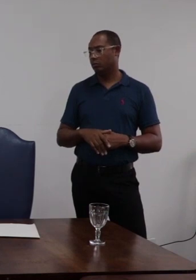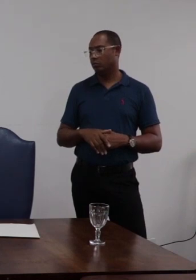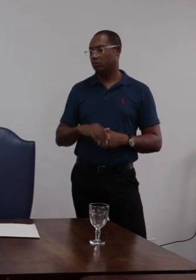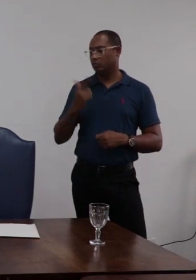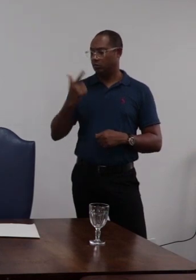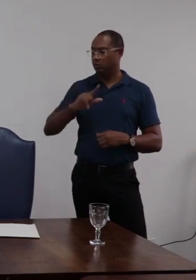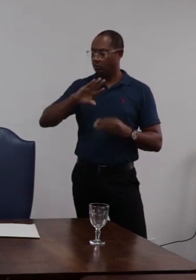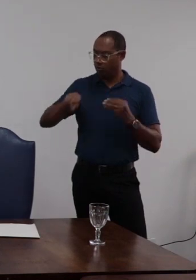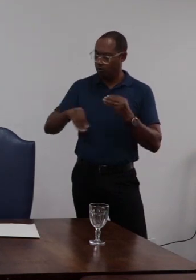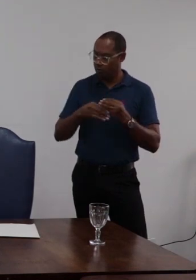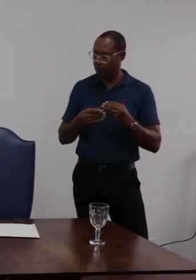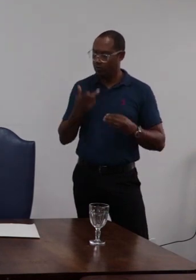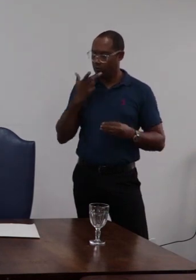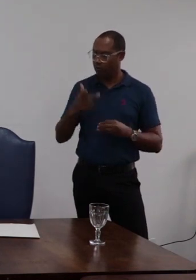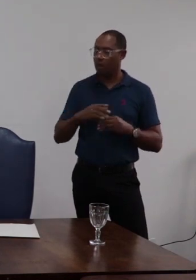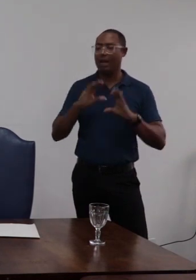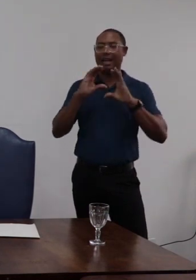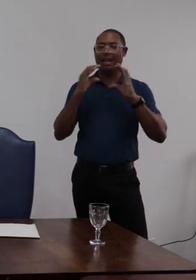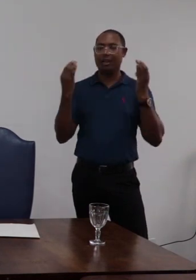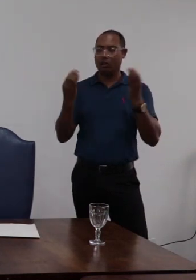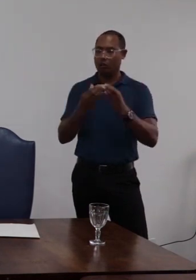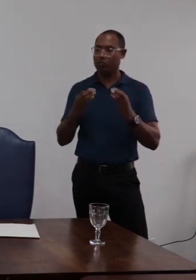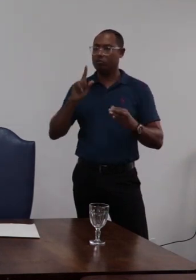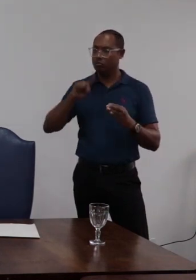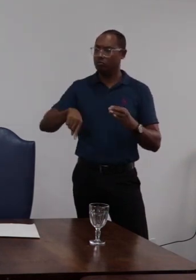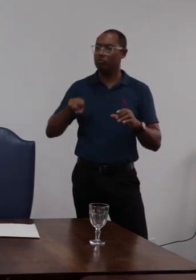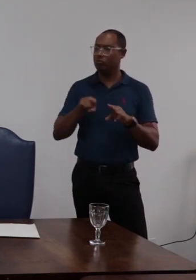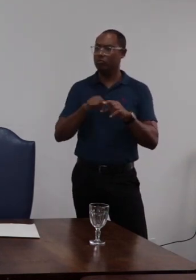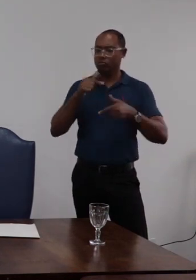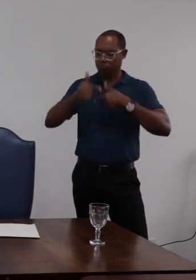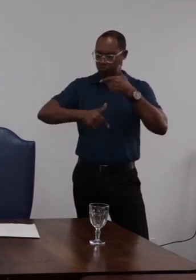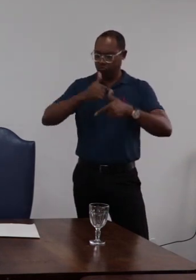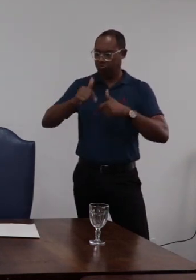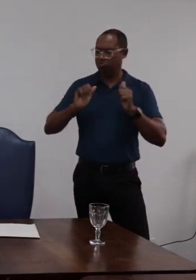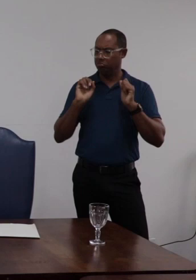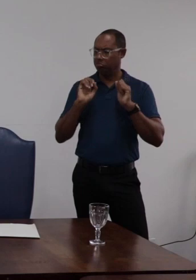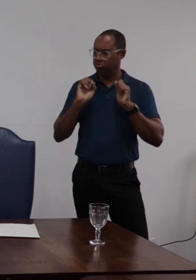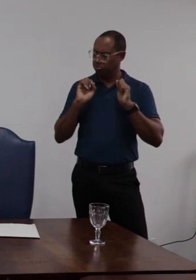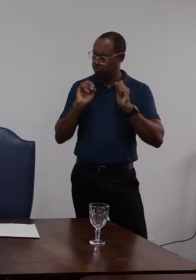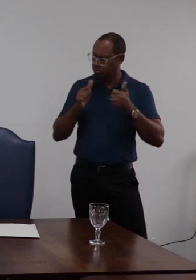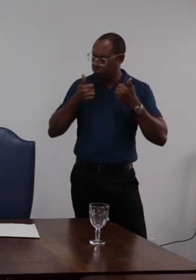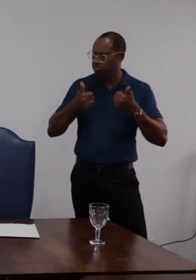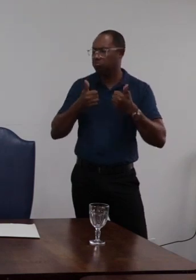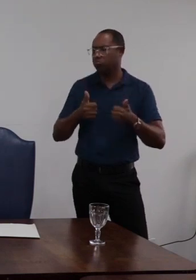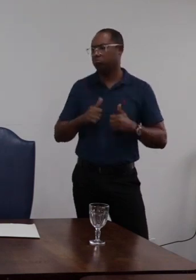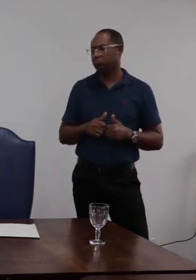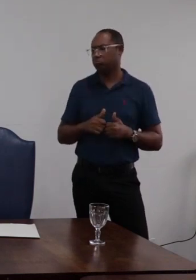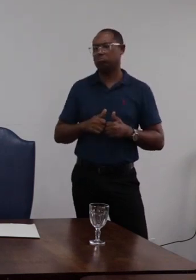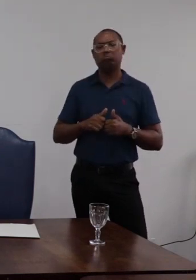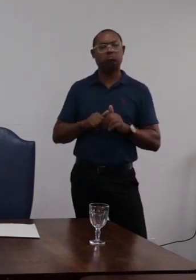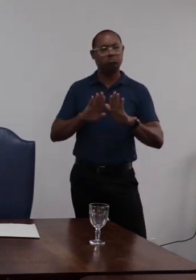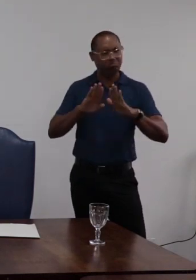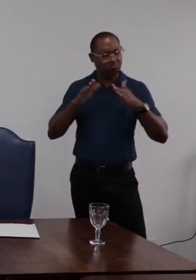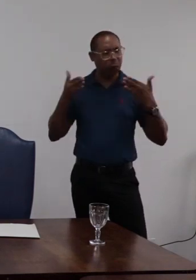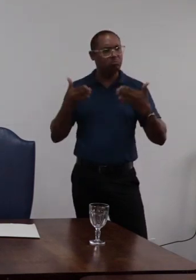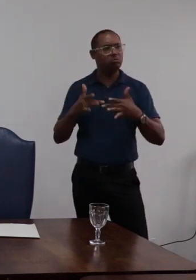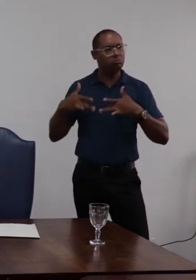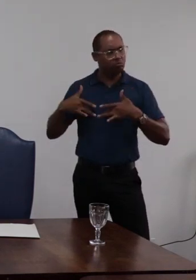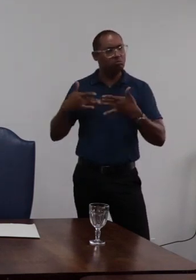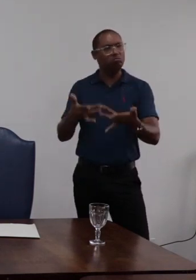retomar e dizer que de fato a comissão ela fez um trabalho muito dedicado